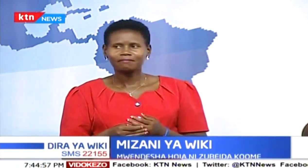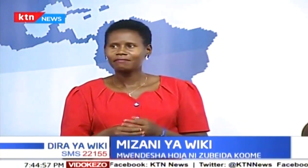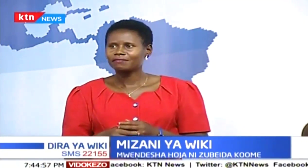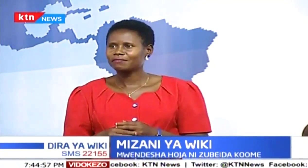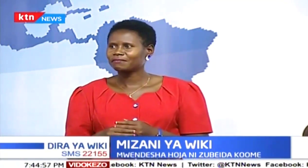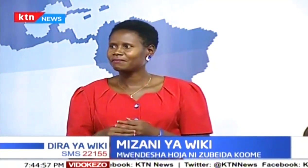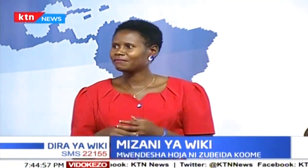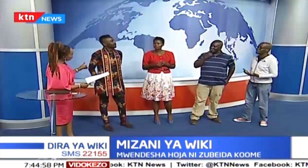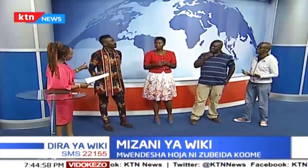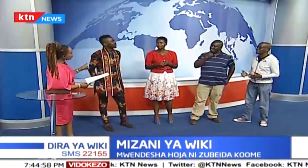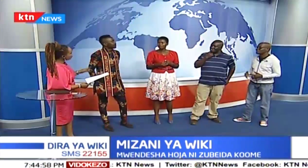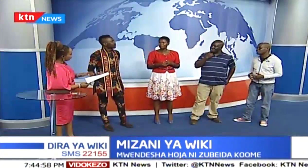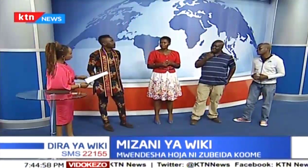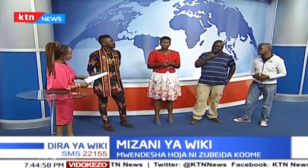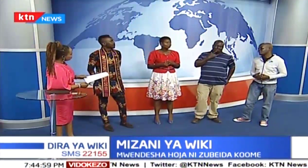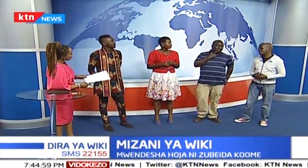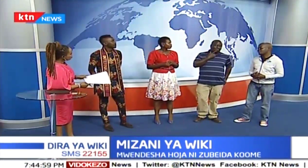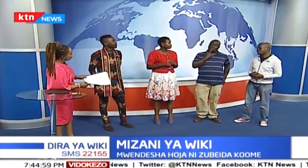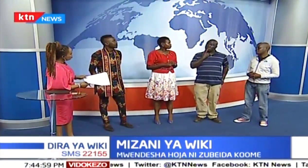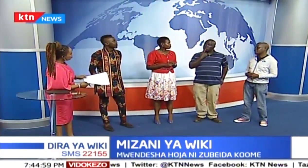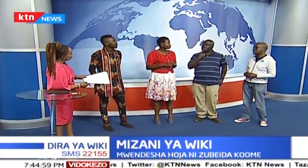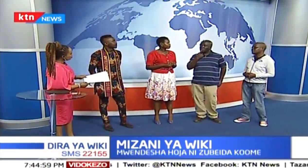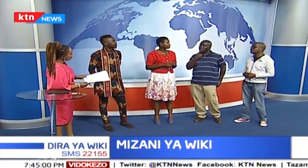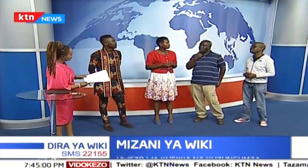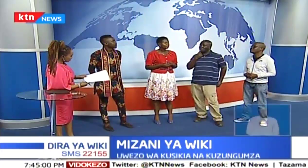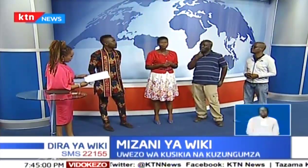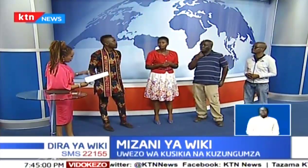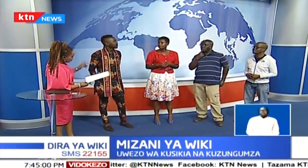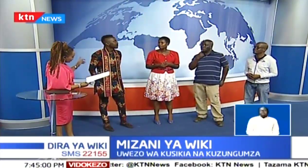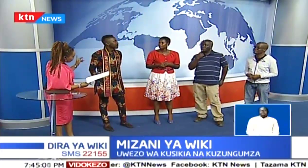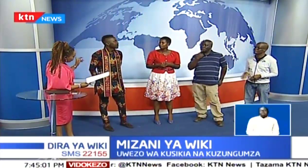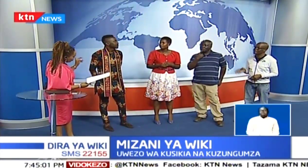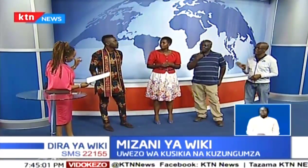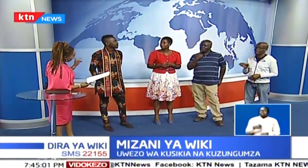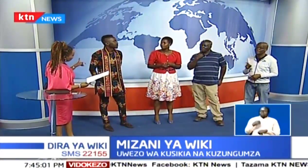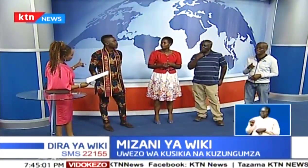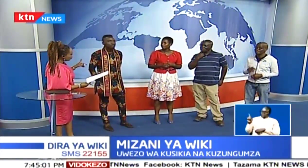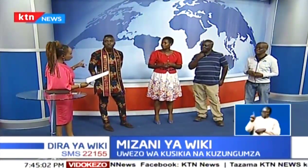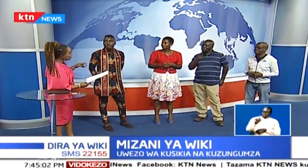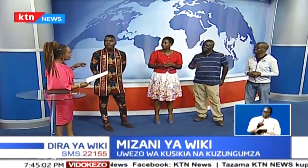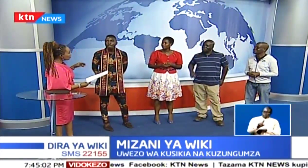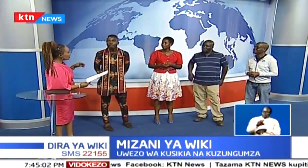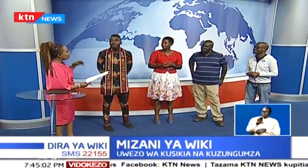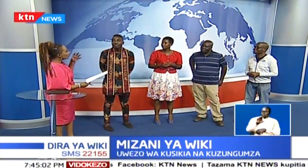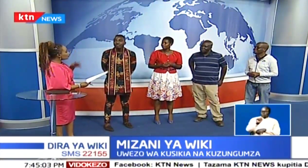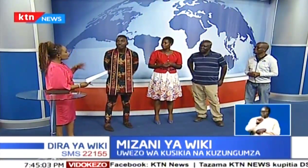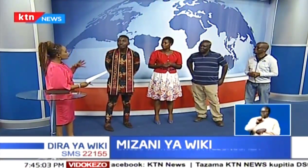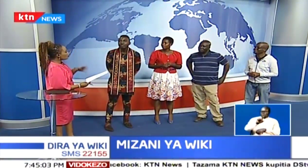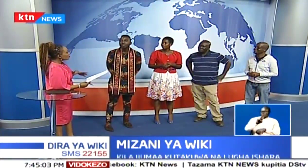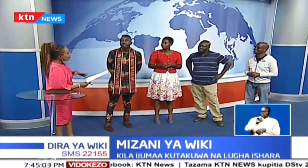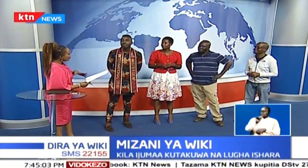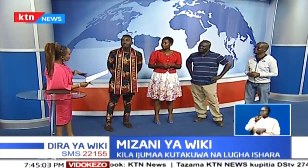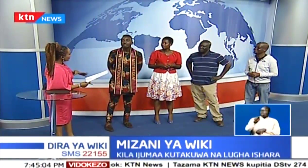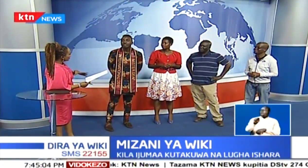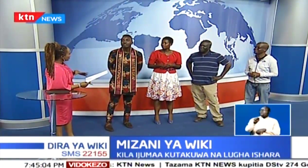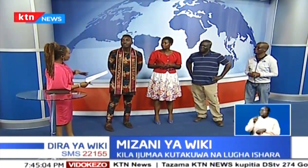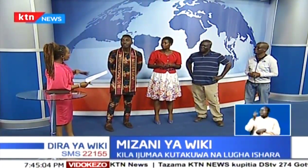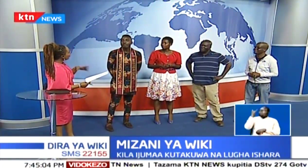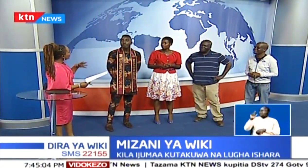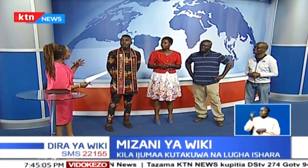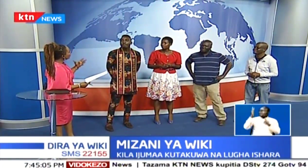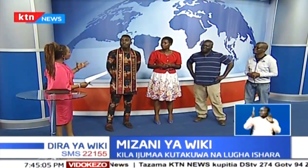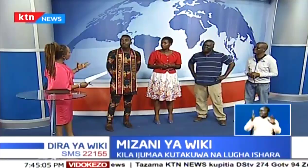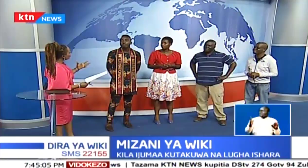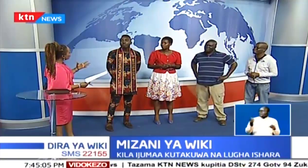uwezo wakuzungumuza na uwezi. Oh, samahani. Nikijakwa kwa Calvin, unadhani, nini ambacho kimeofanya wa